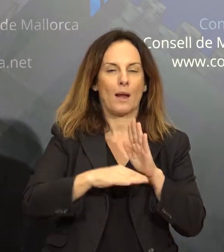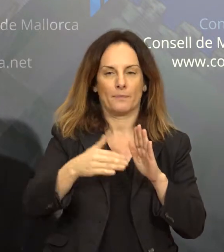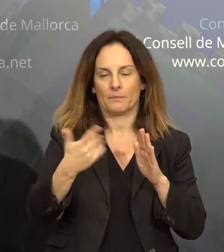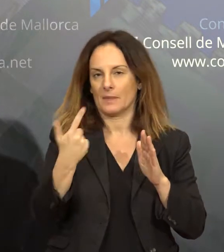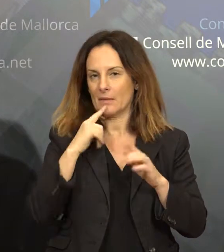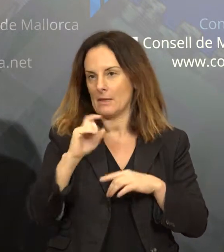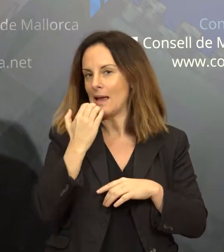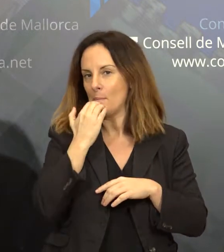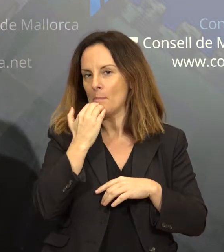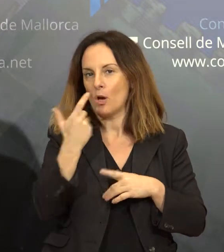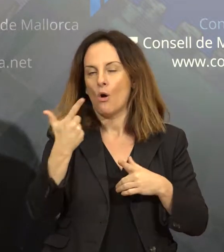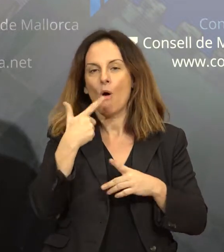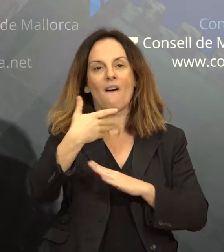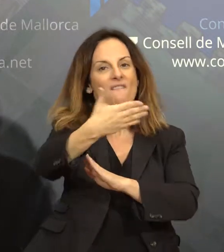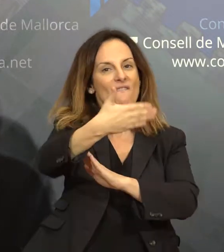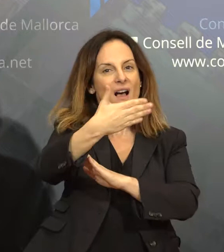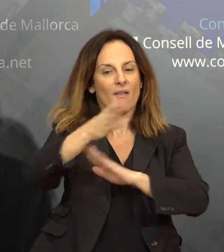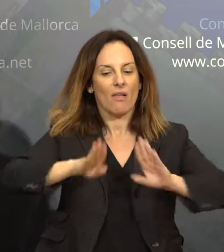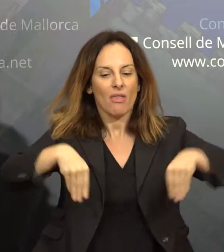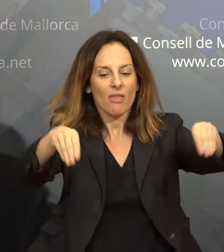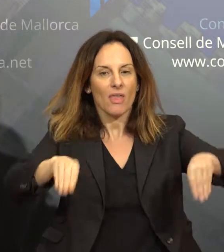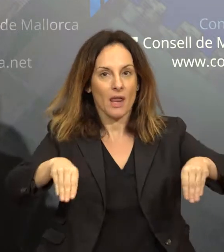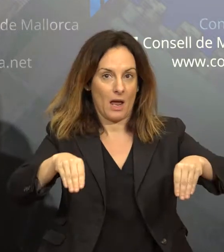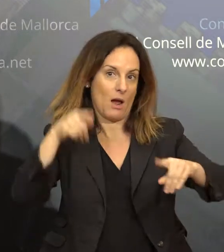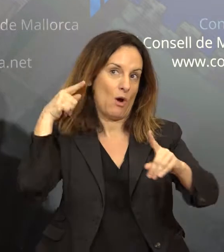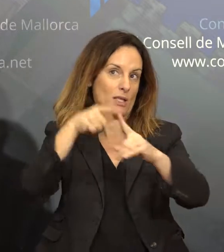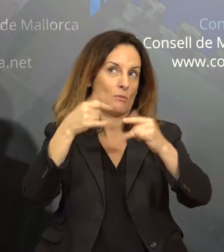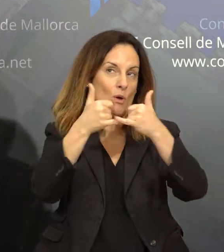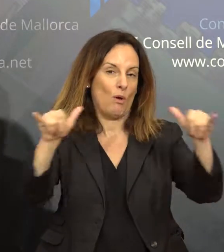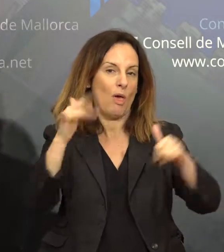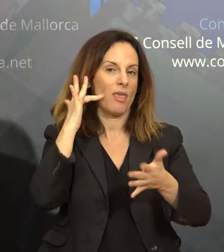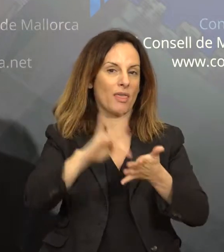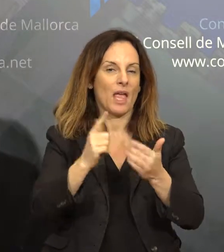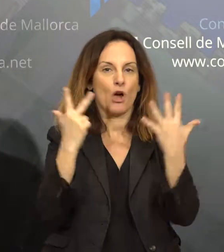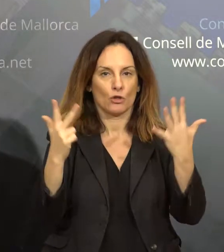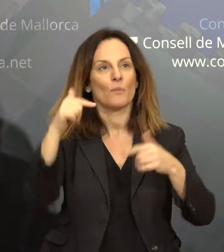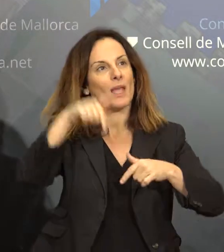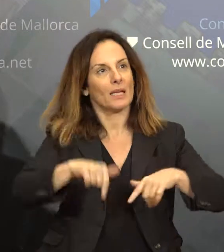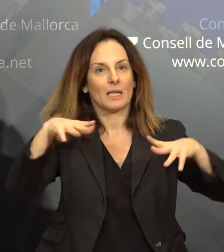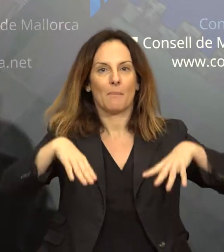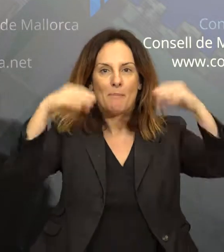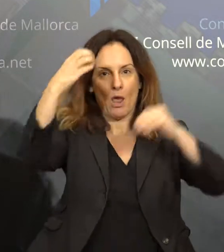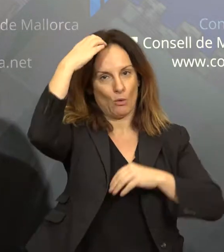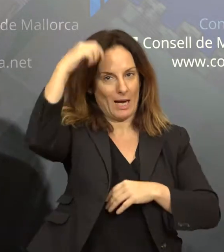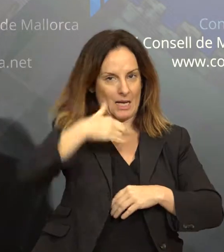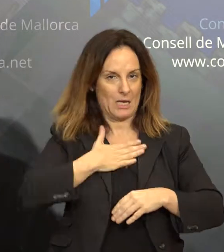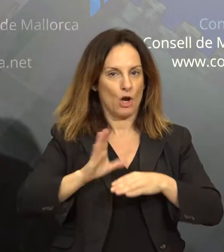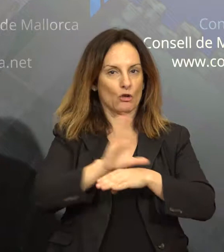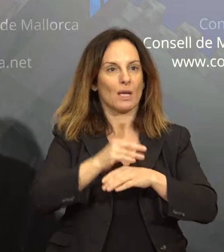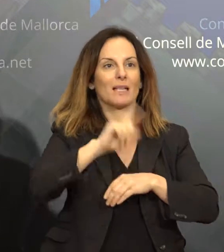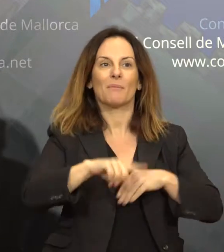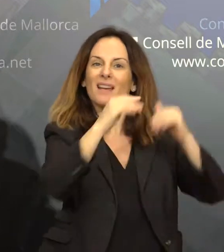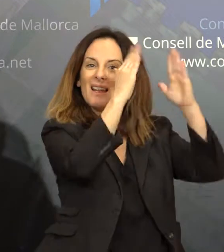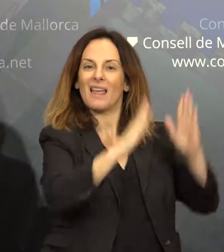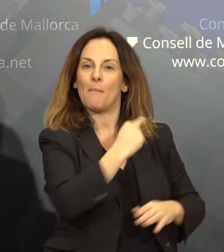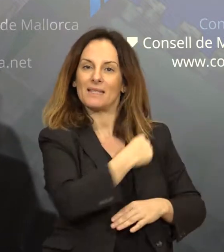banderoles, com a morant el dia 8, per part dels Consells es posaran al Palau Real, a la Misericòrdia i als edificis de